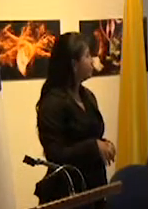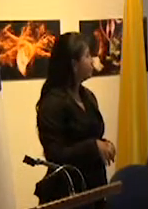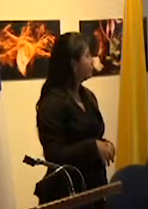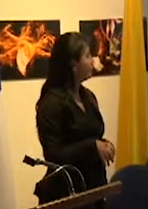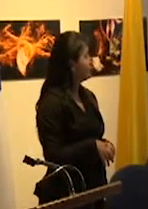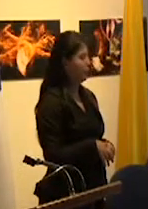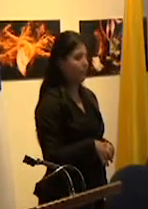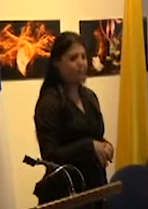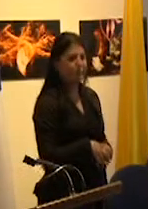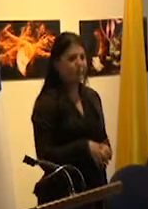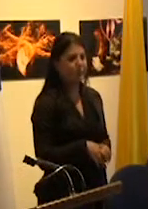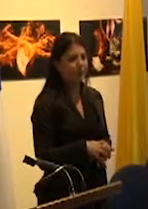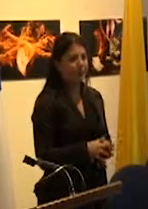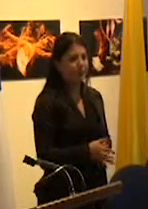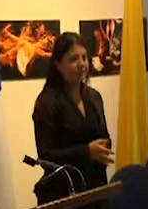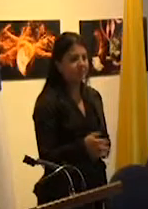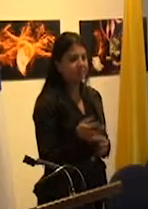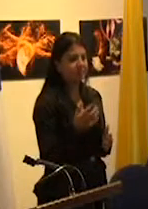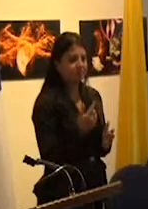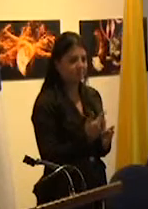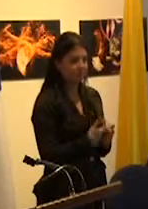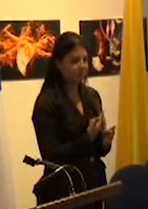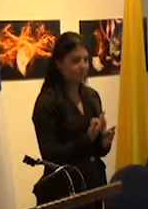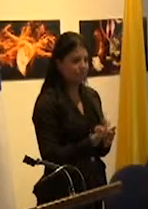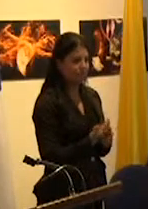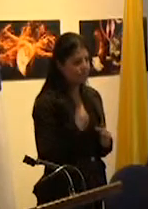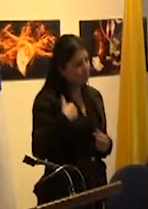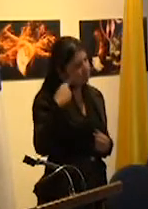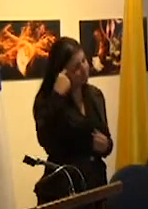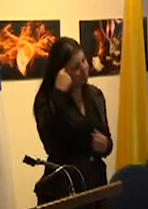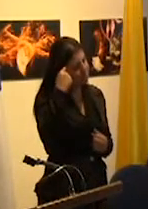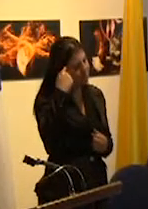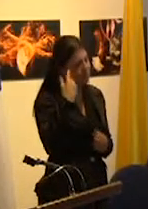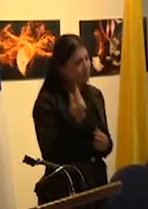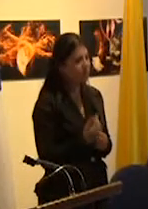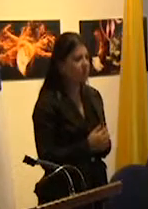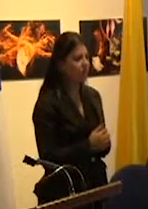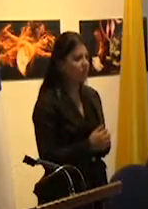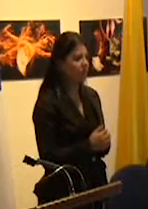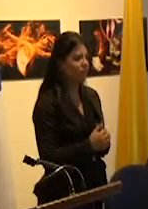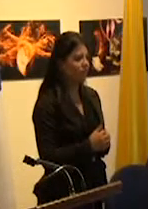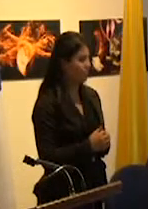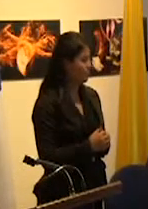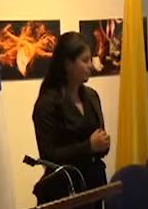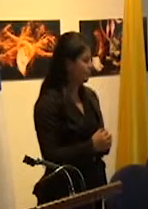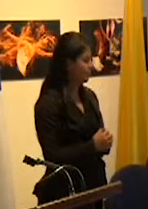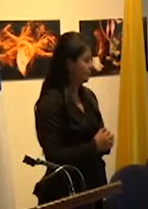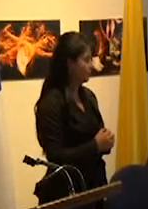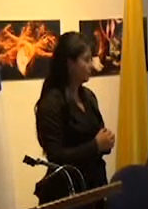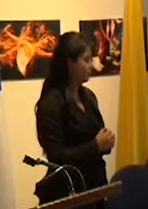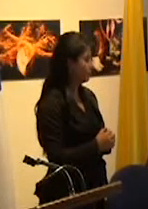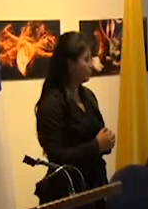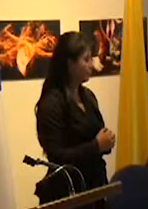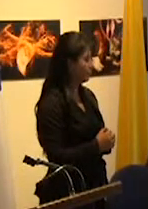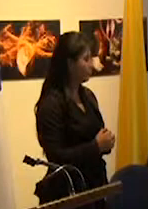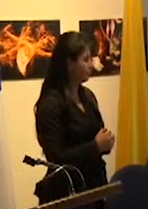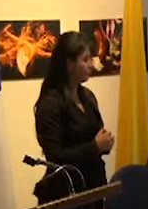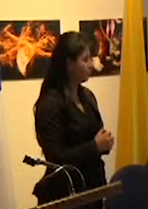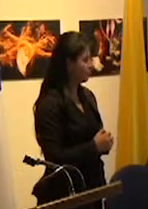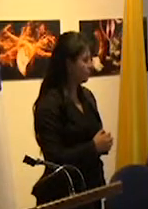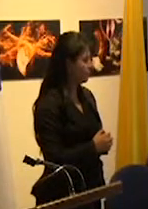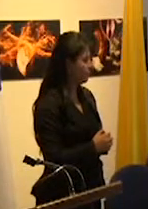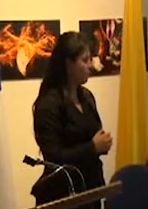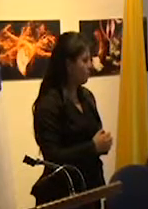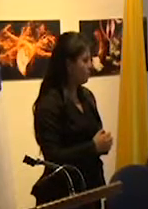entonces lo que pensamos es que el retorno a un estado activo capaz de